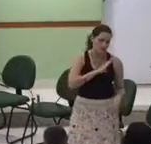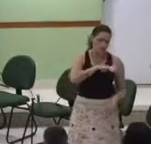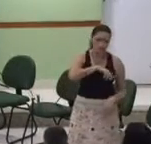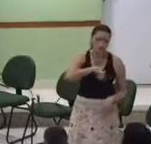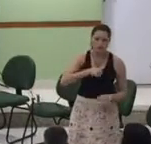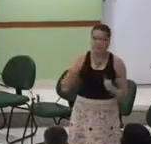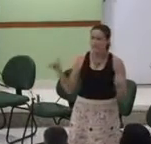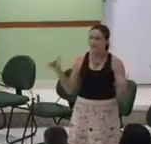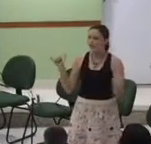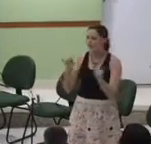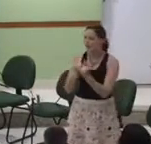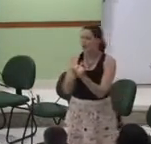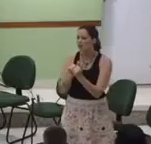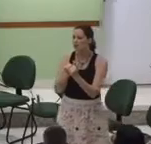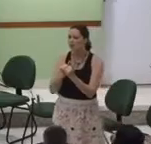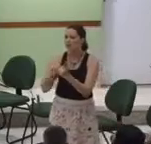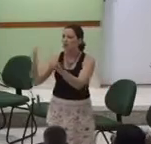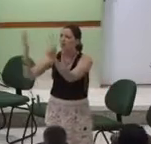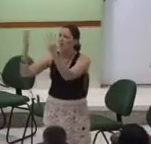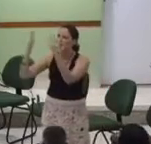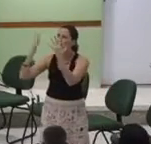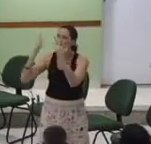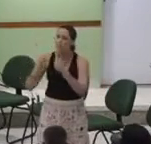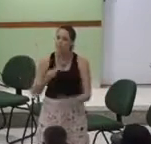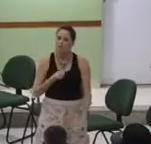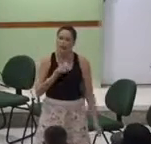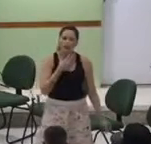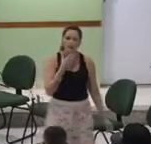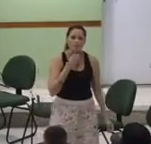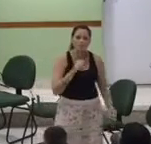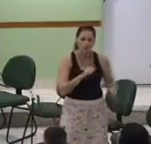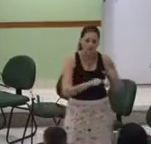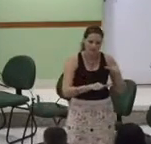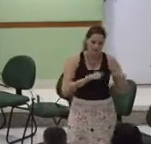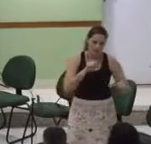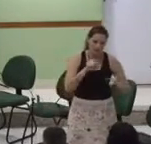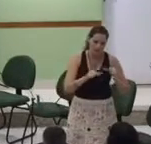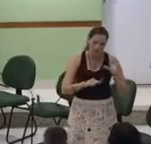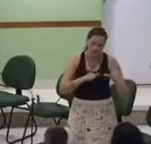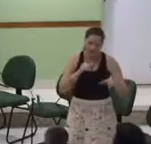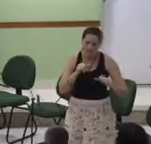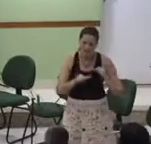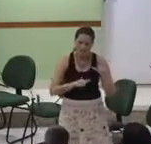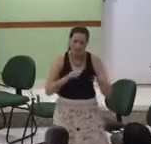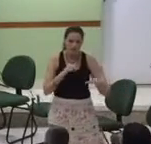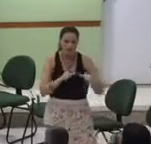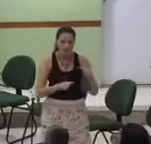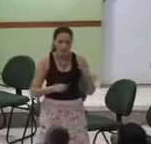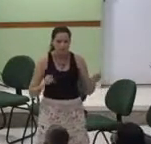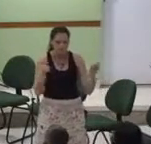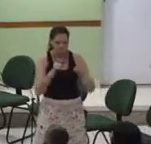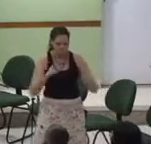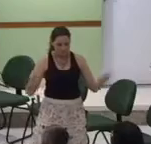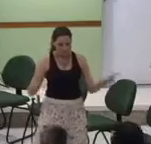amor e perdão Graça, bondade, restauração Paz,